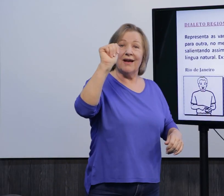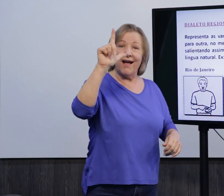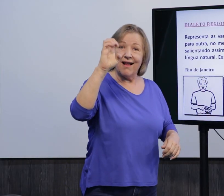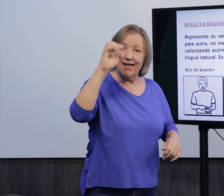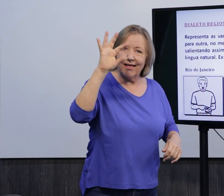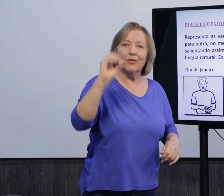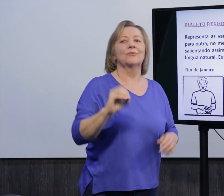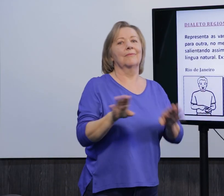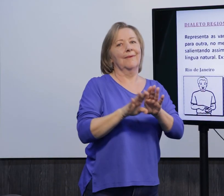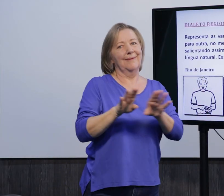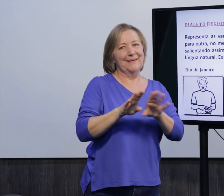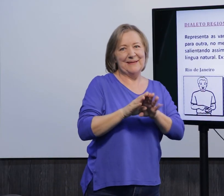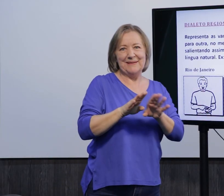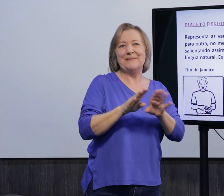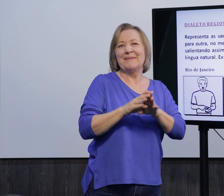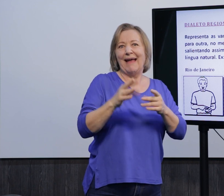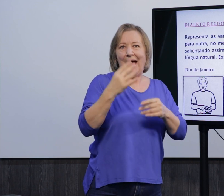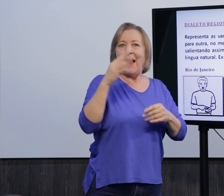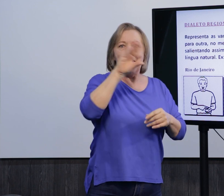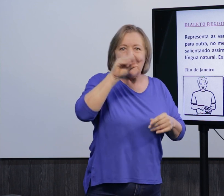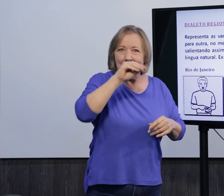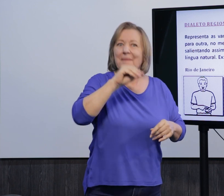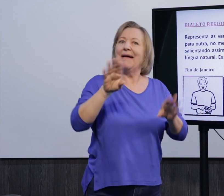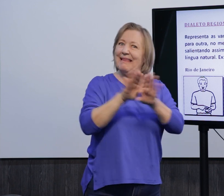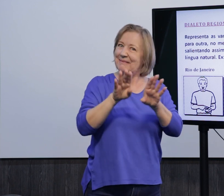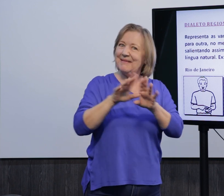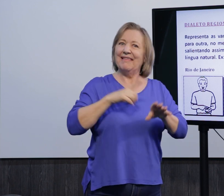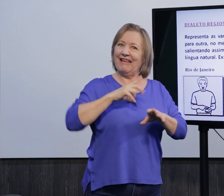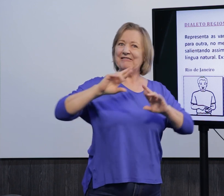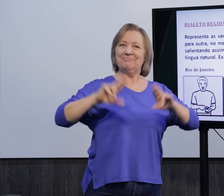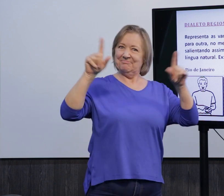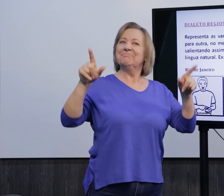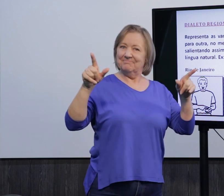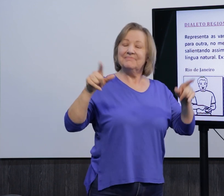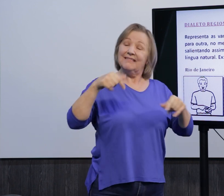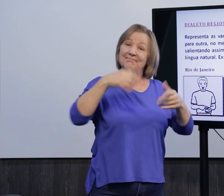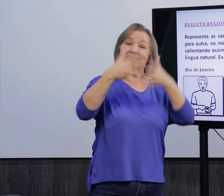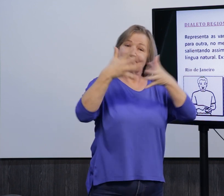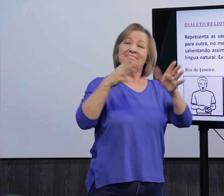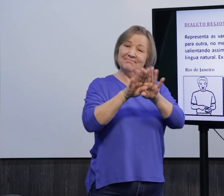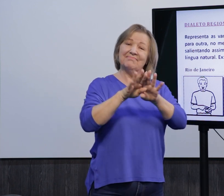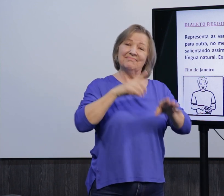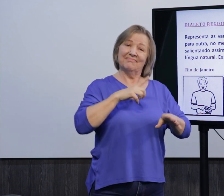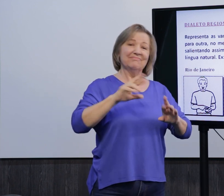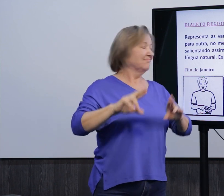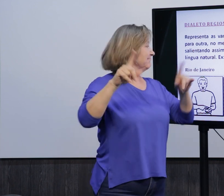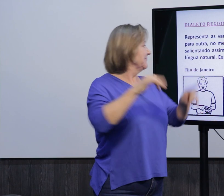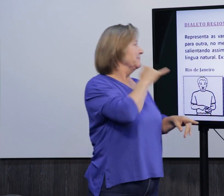Né, existe também, né, um dialeto regional. Assim como na fala, assim como na oralidade. Existem essas diferenças